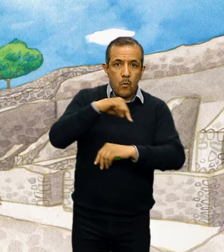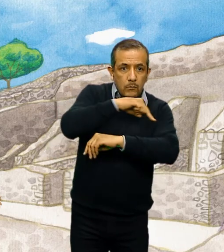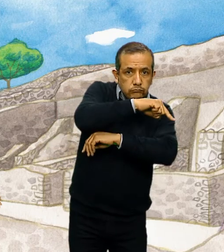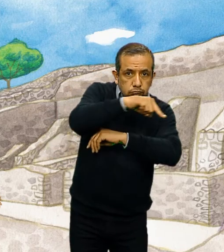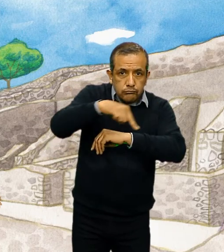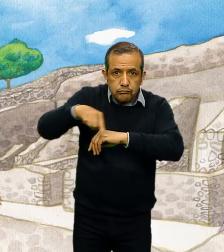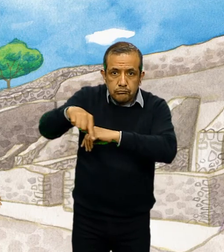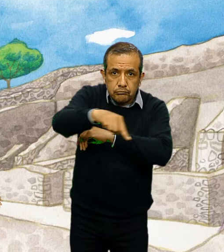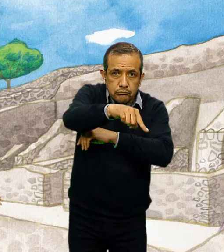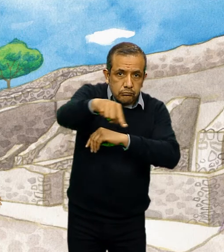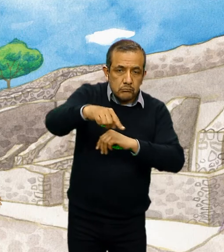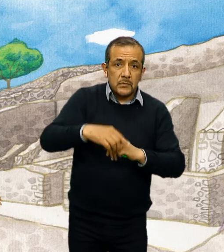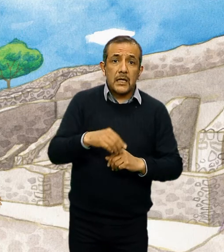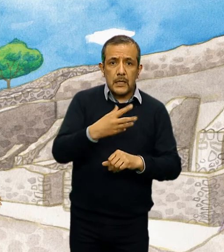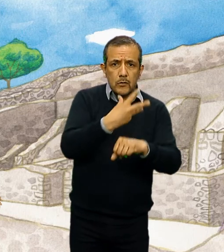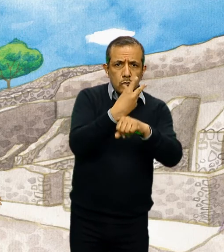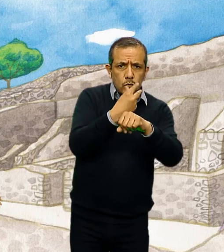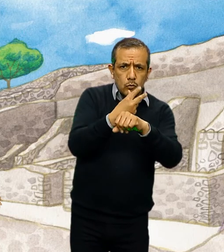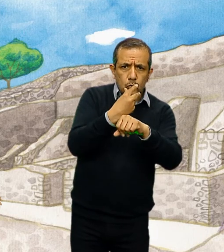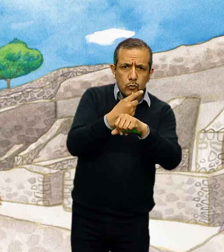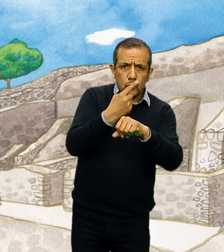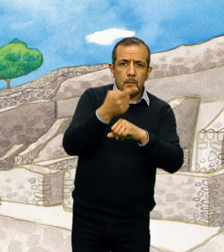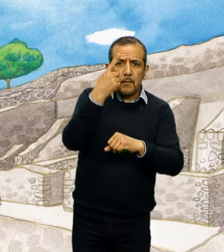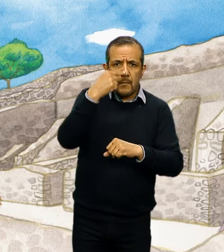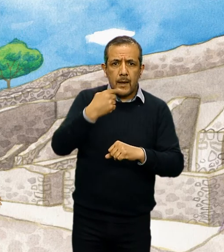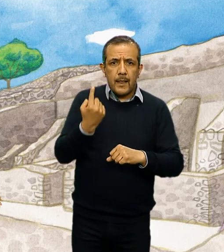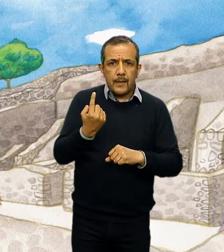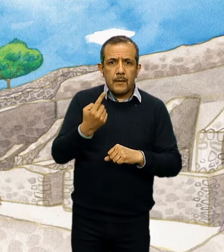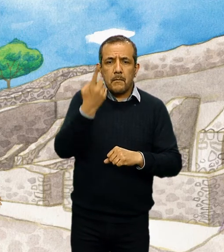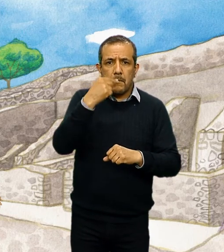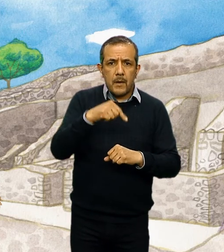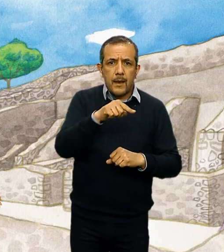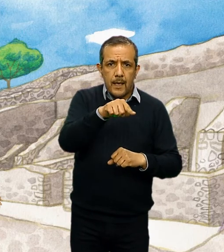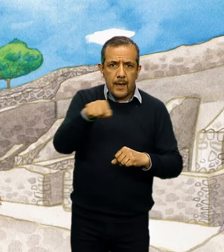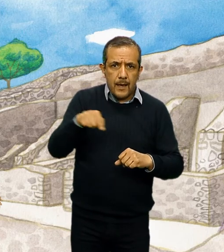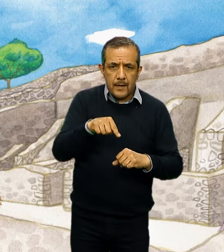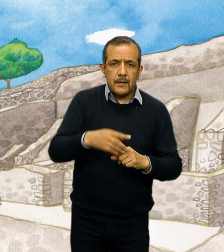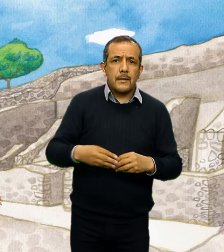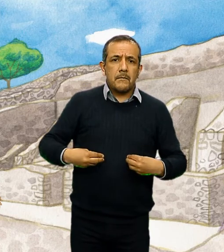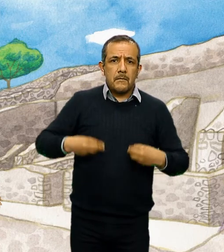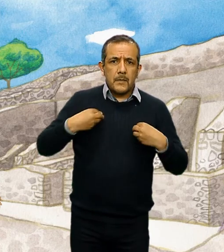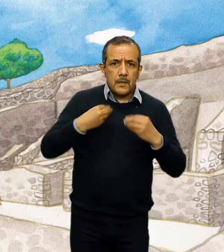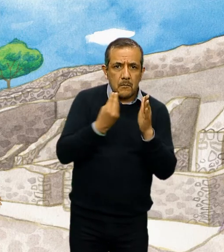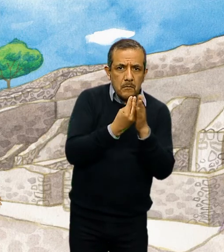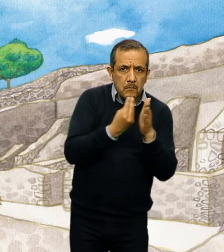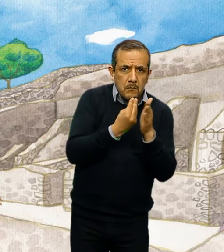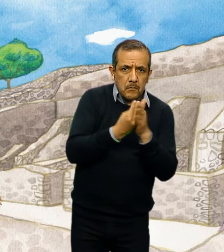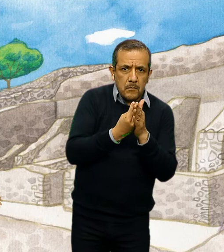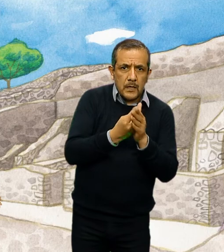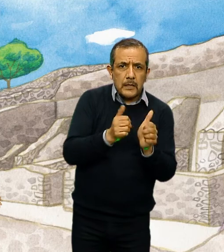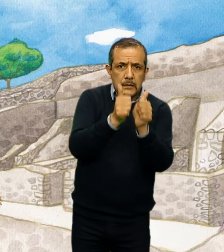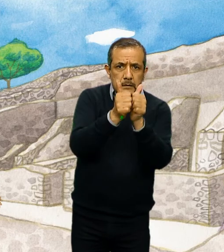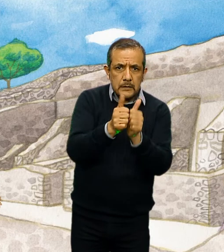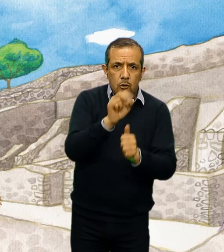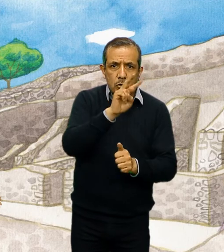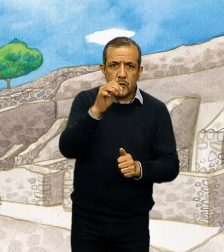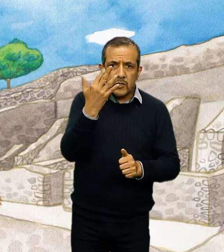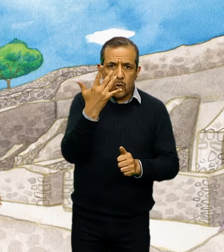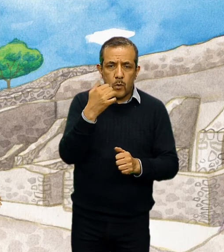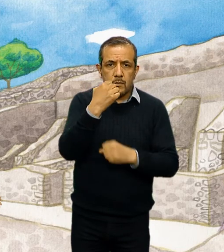que fueron modificados para hacer los espacios más privados durante los 250 años de ocupación de la